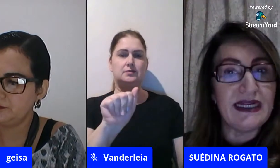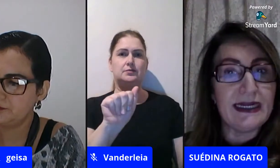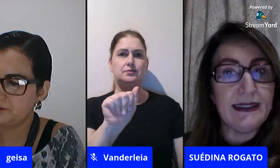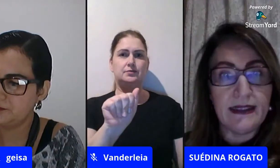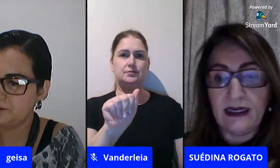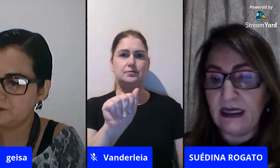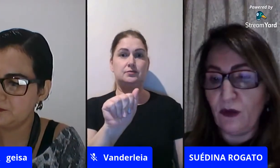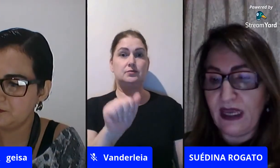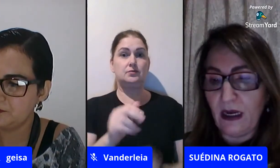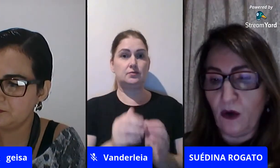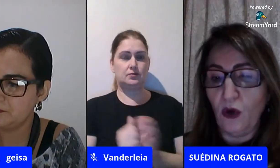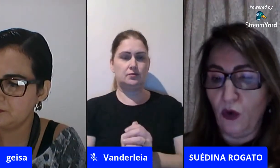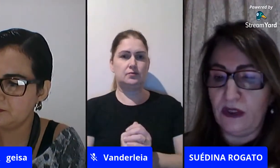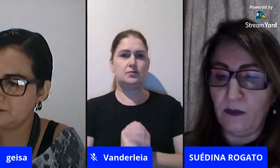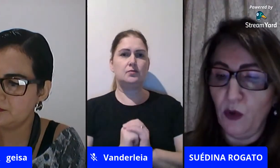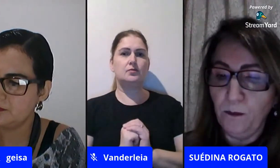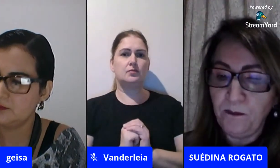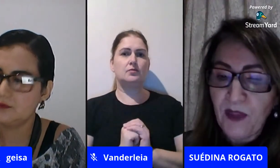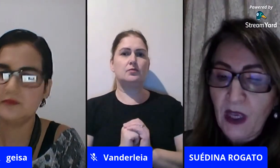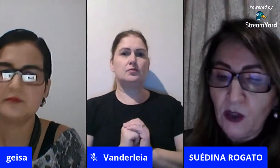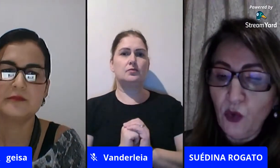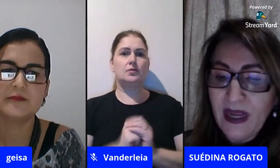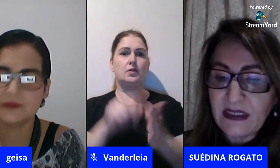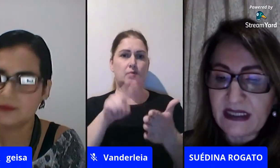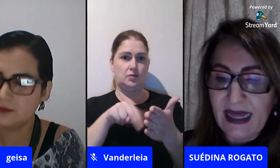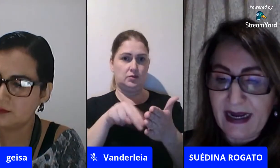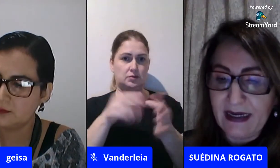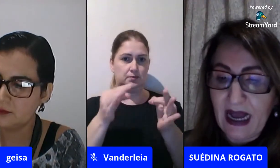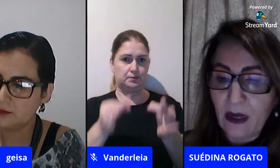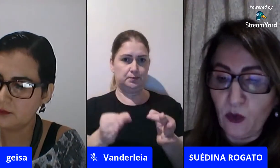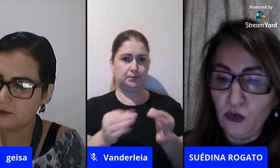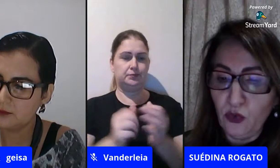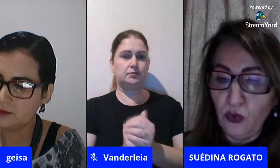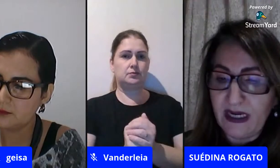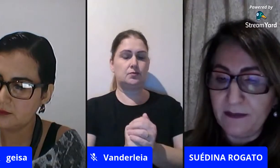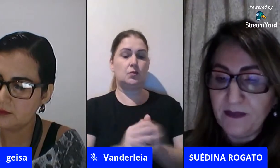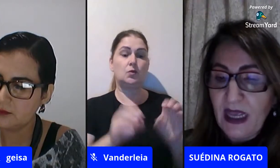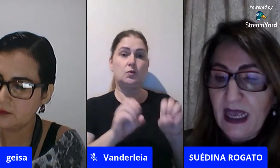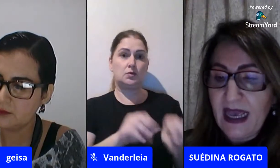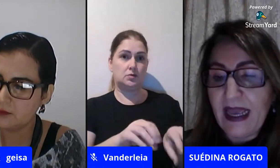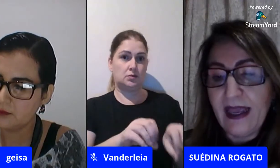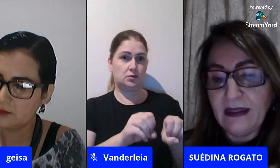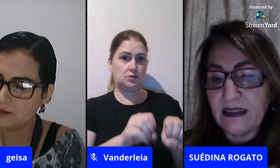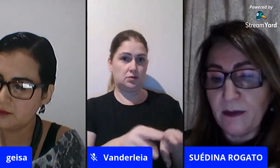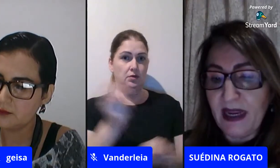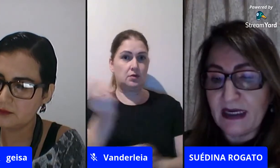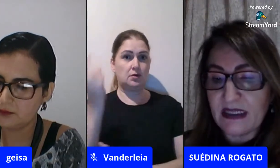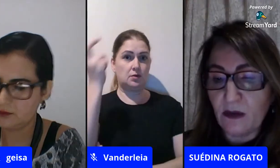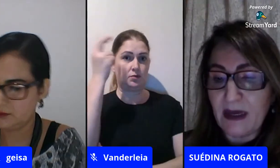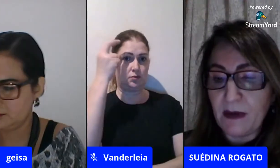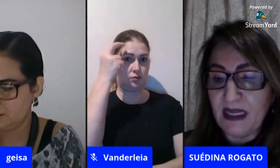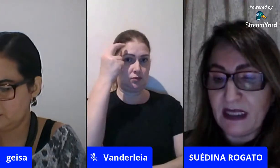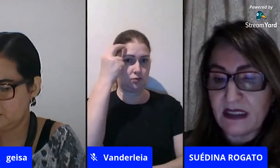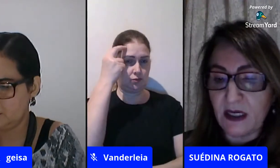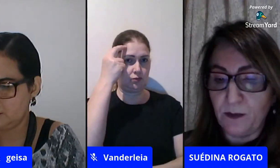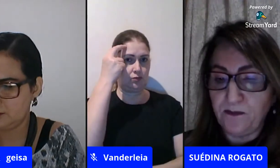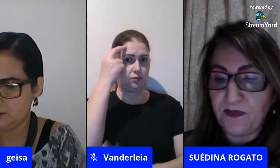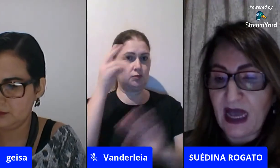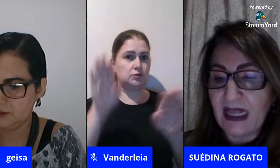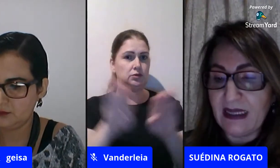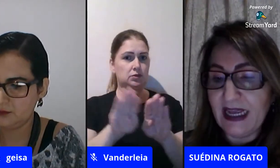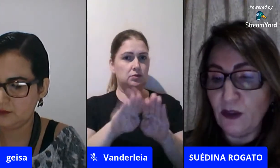fazer a leitura na íntegra do que ela colocou tá bom no ensinar a cultura entra também a questão da